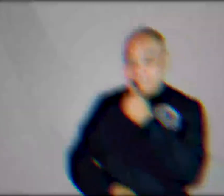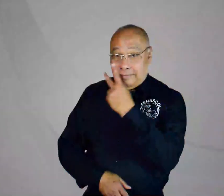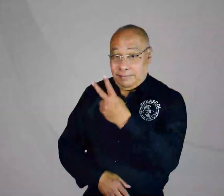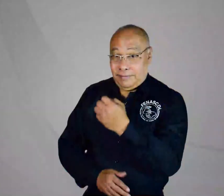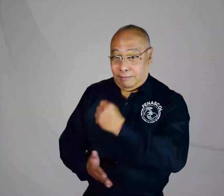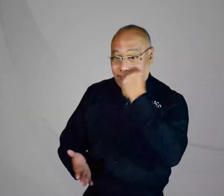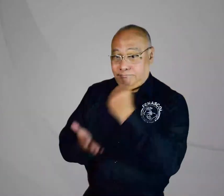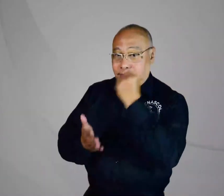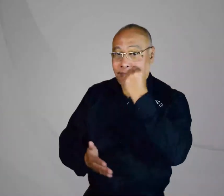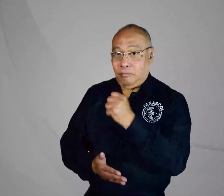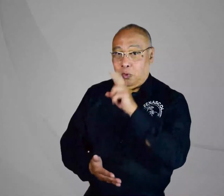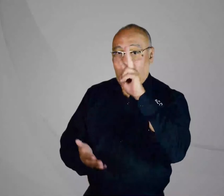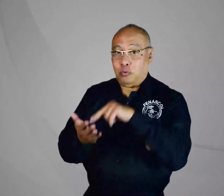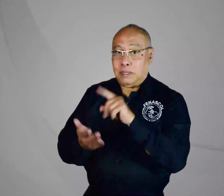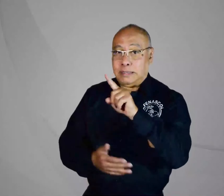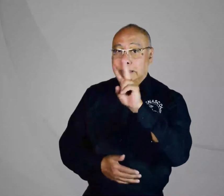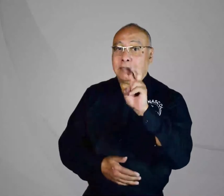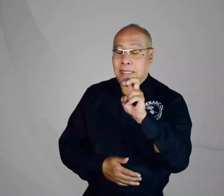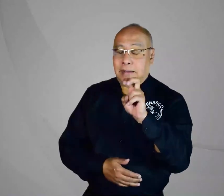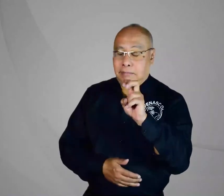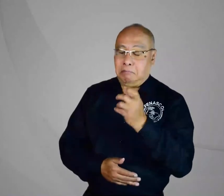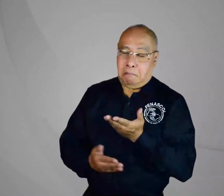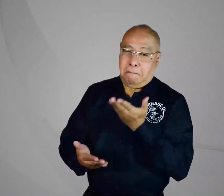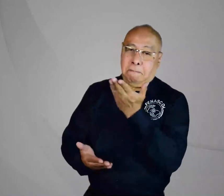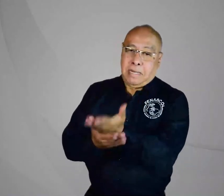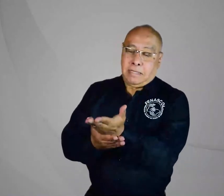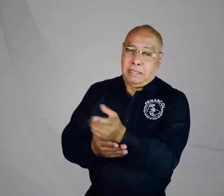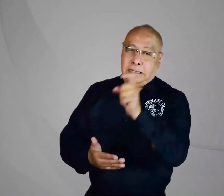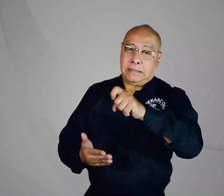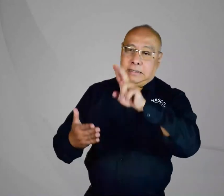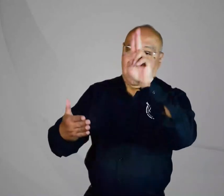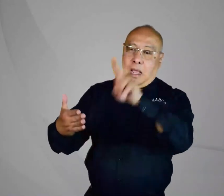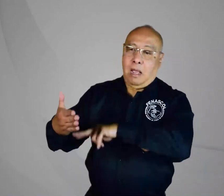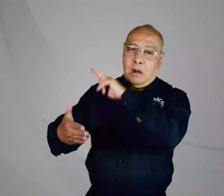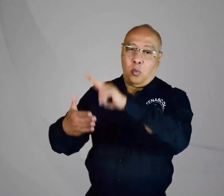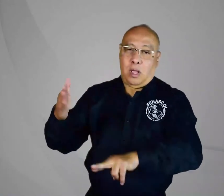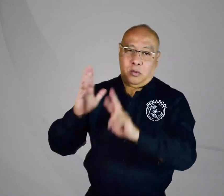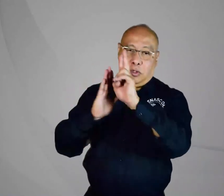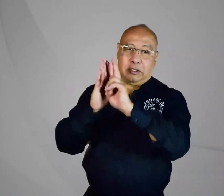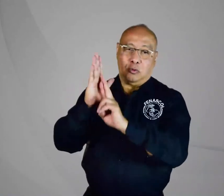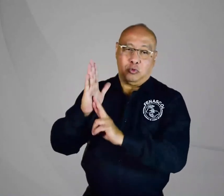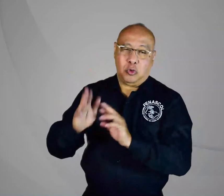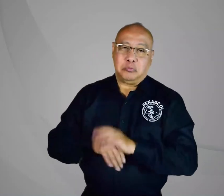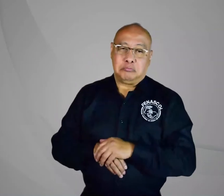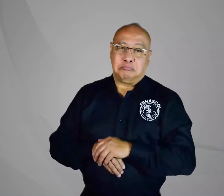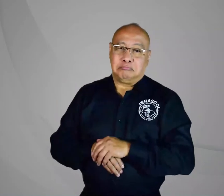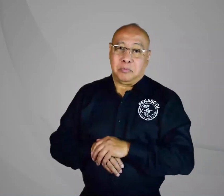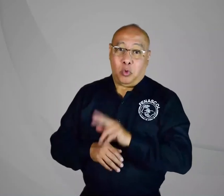Como ustedes vieron, este documento se radicó en el 2017, donde solicitamos la anulación